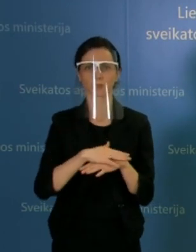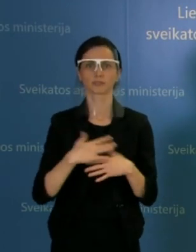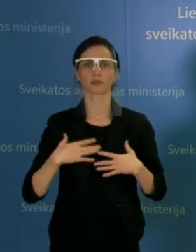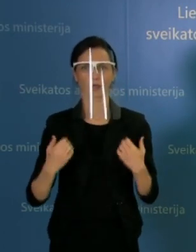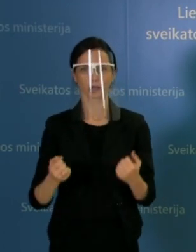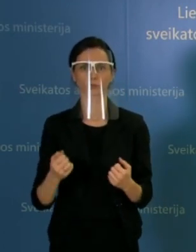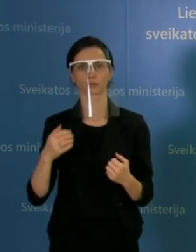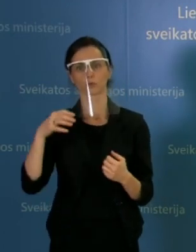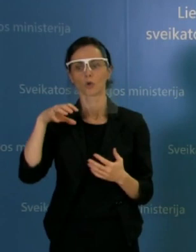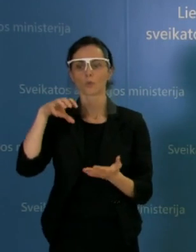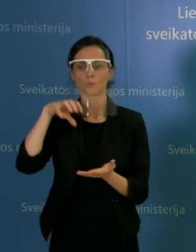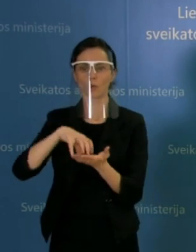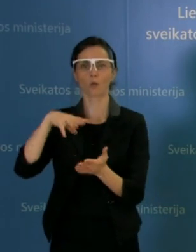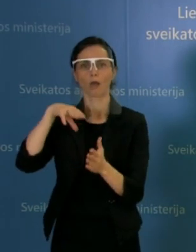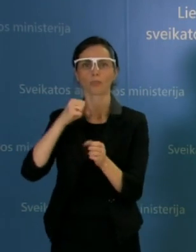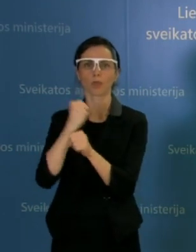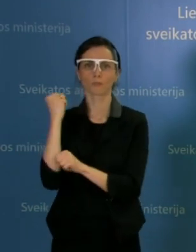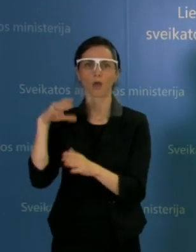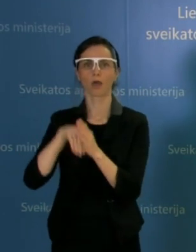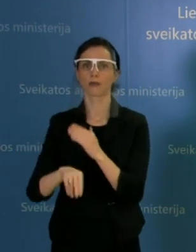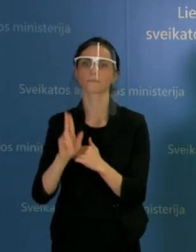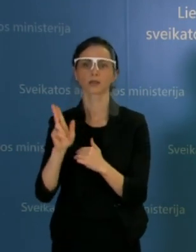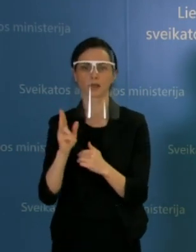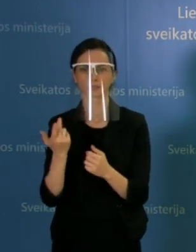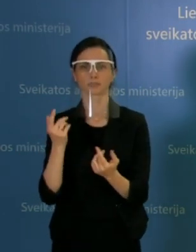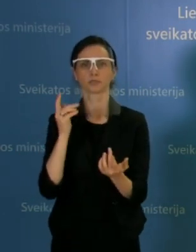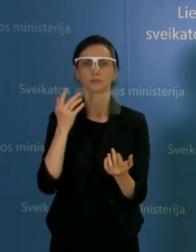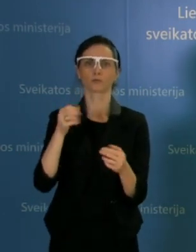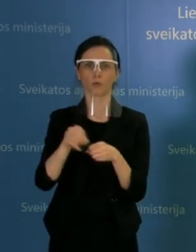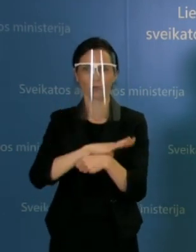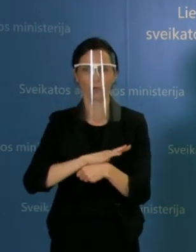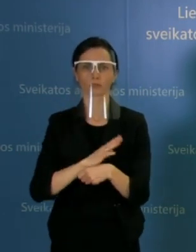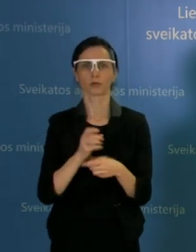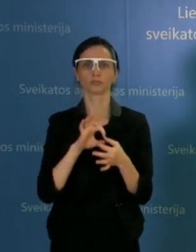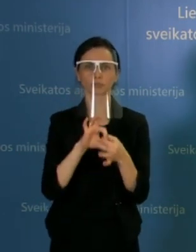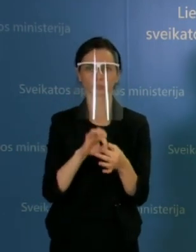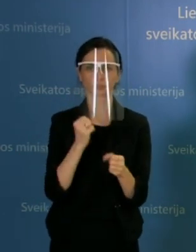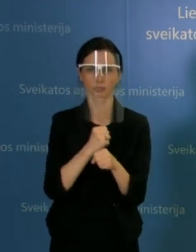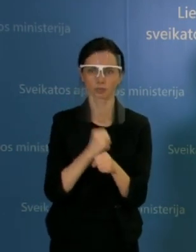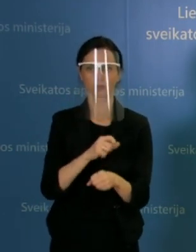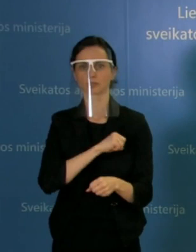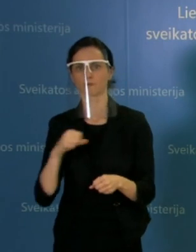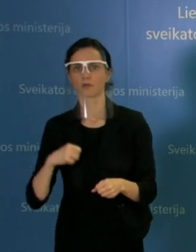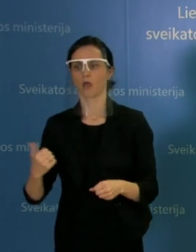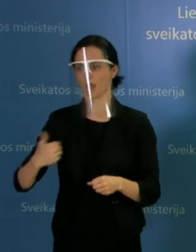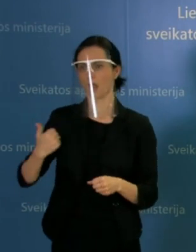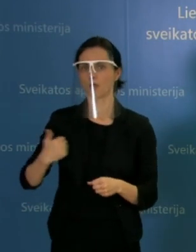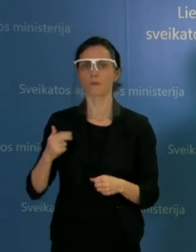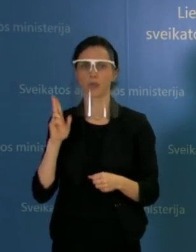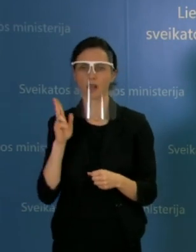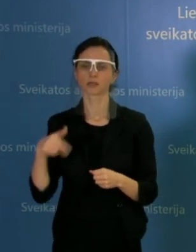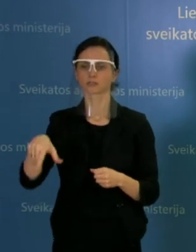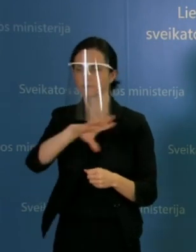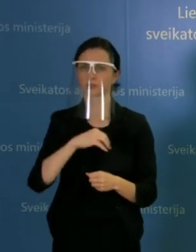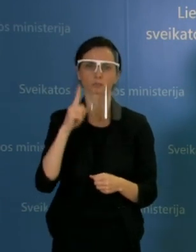talkina aiškinant kontaktus tiek kariuomenės atstovom, tiek savanoriam, kurie padeda, nes tikrai